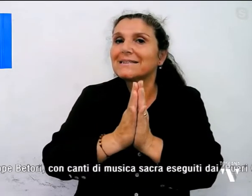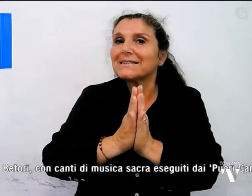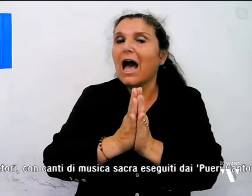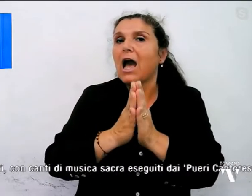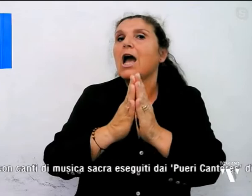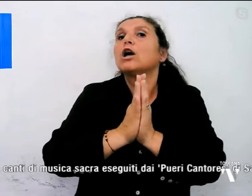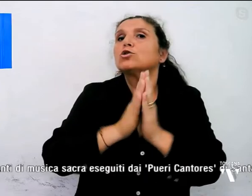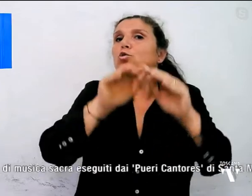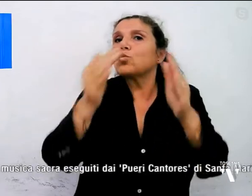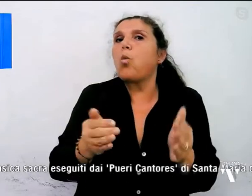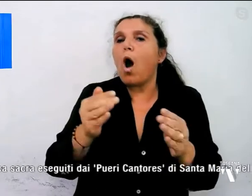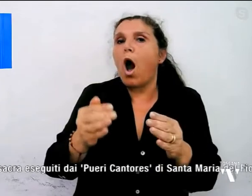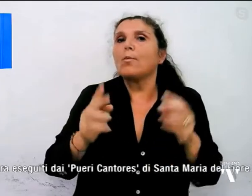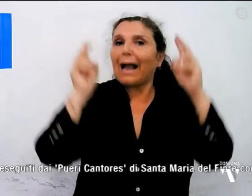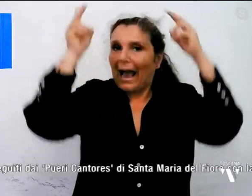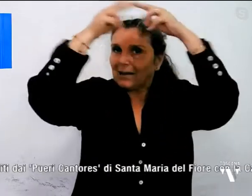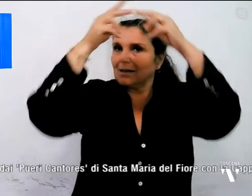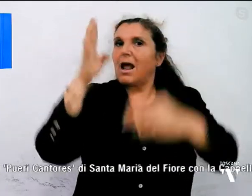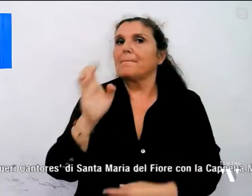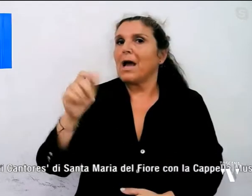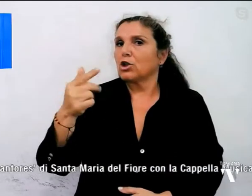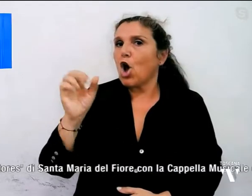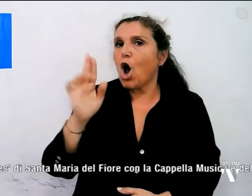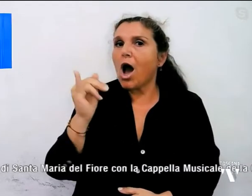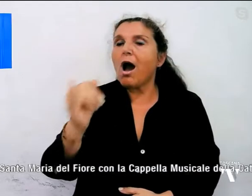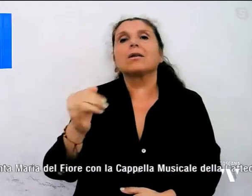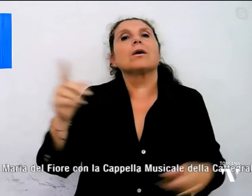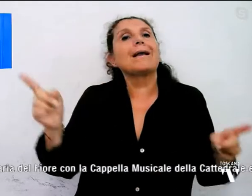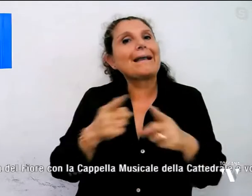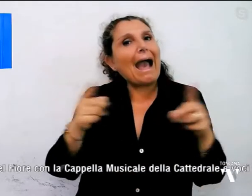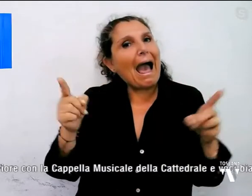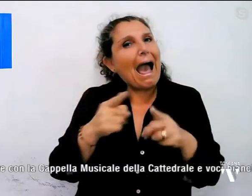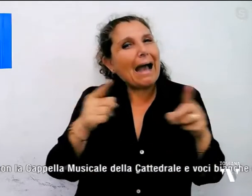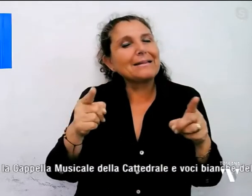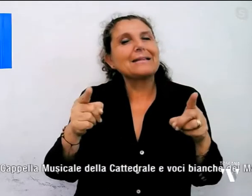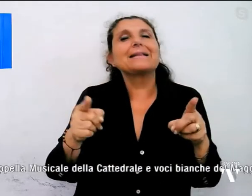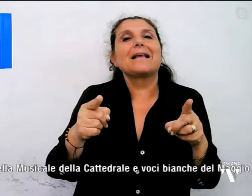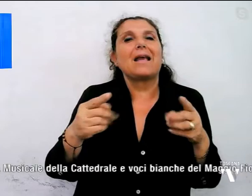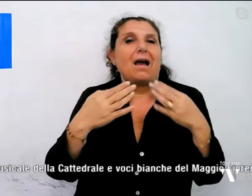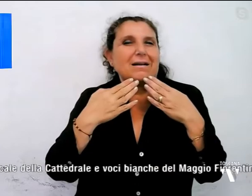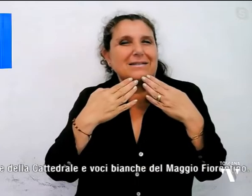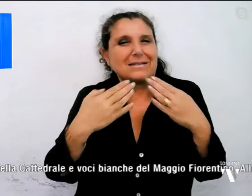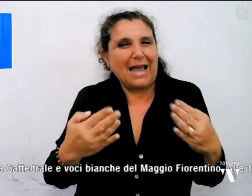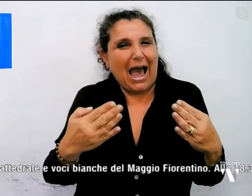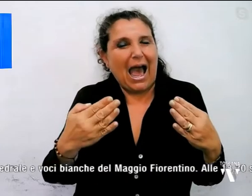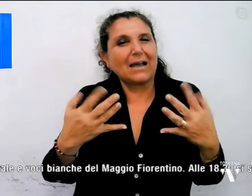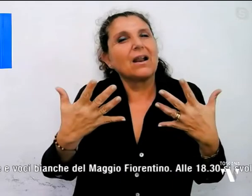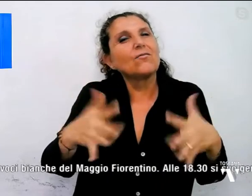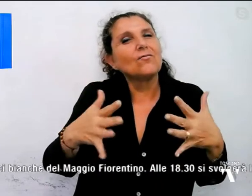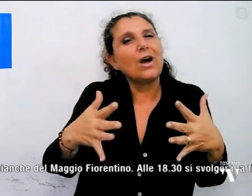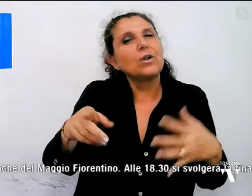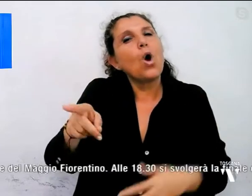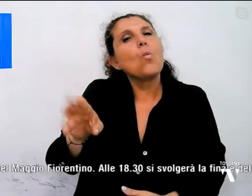celebrata dal Cardinale Betori con canti di musica sacra eseguita dai pueri